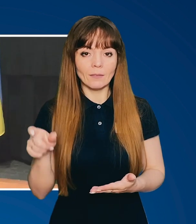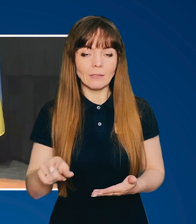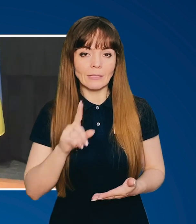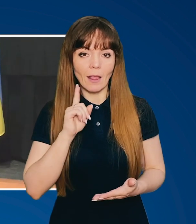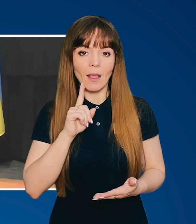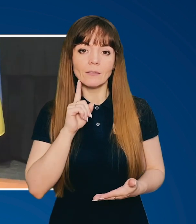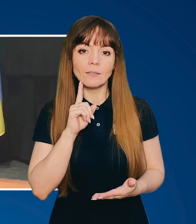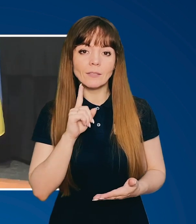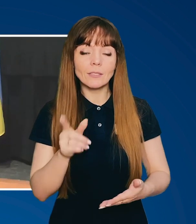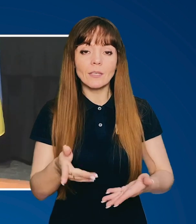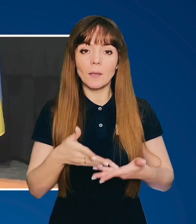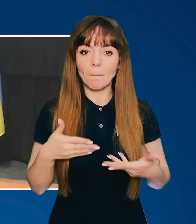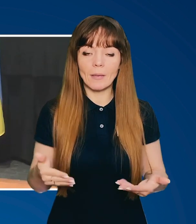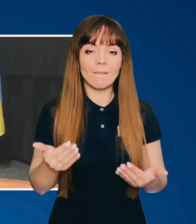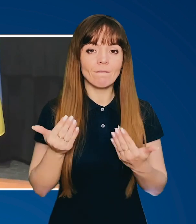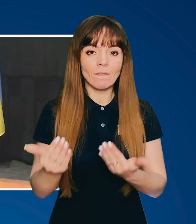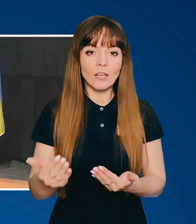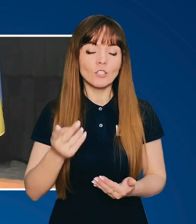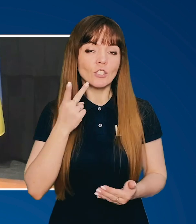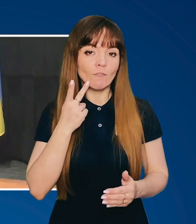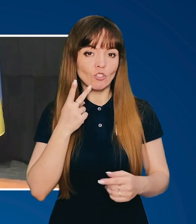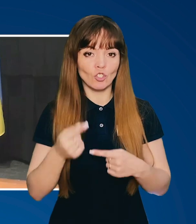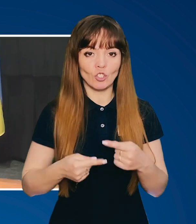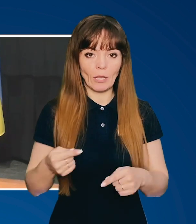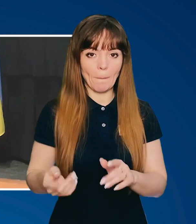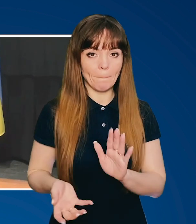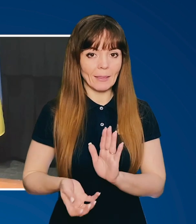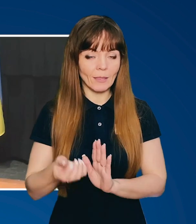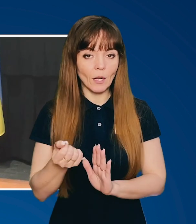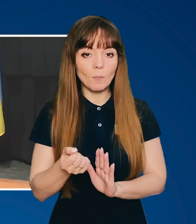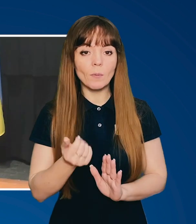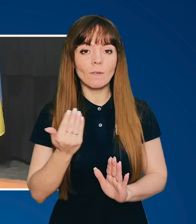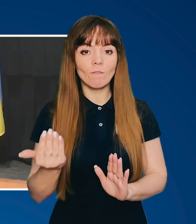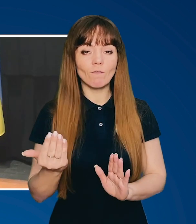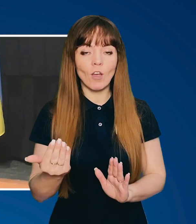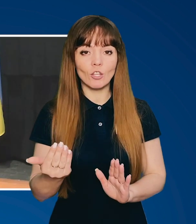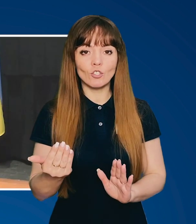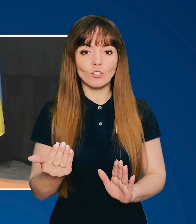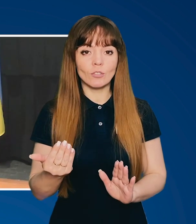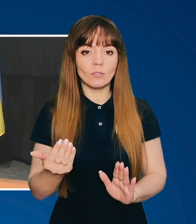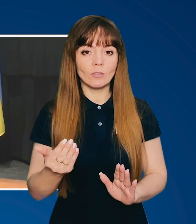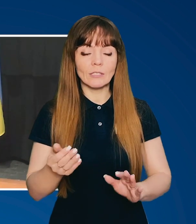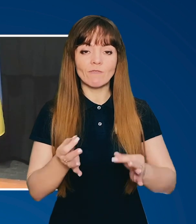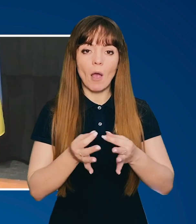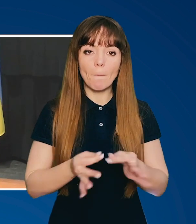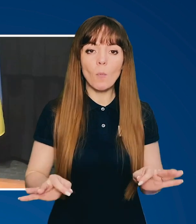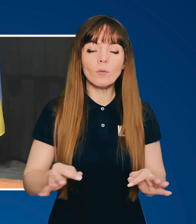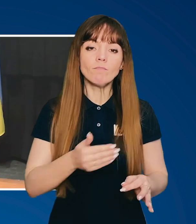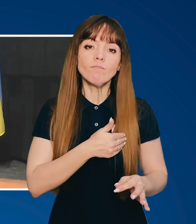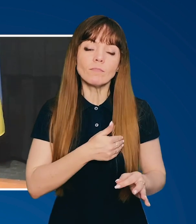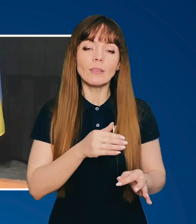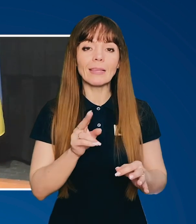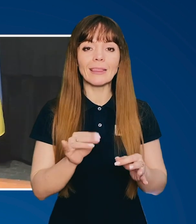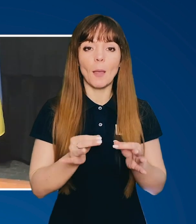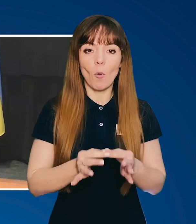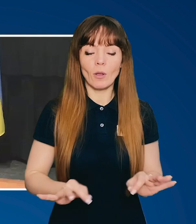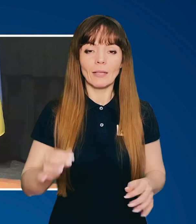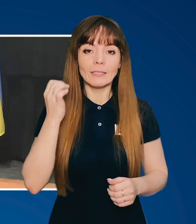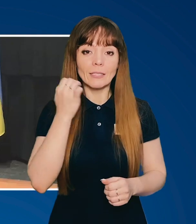Зеленський. Ми вас завжди підтримуємо в вашій боротьбі за свободу і демократію. Дякую за те,